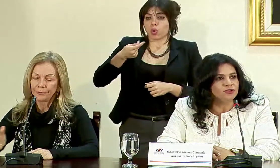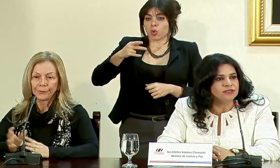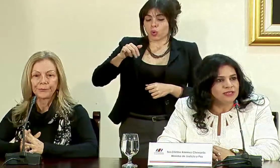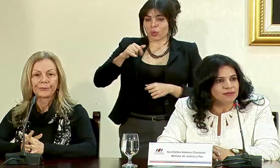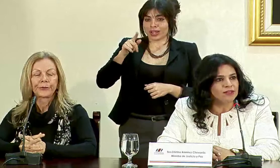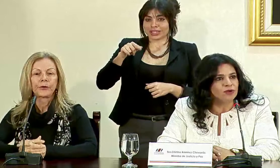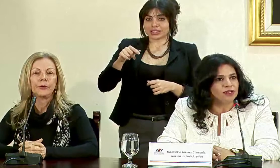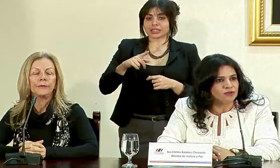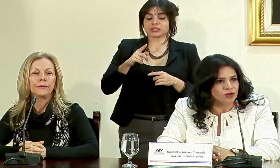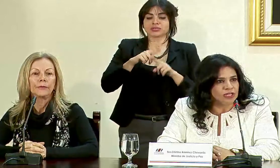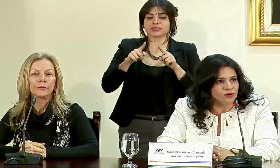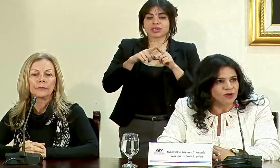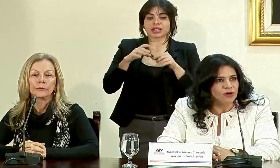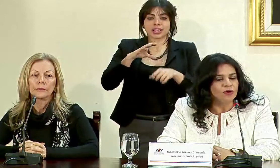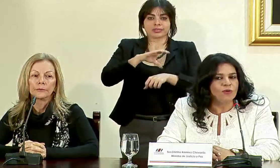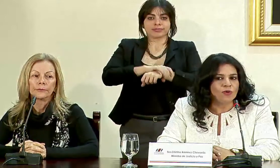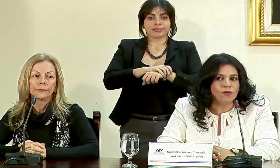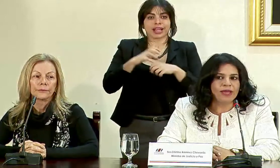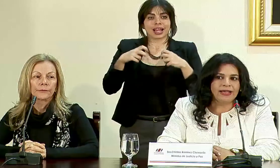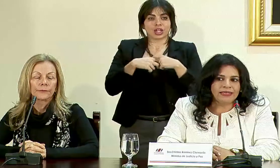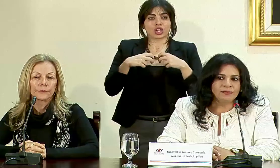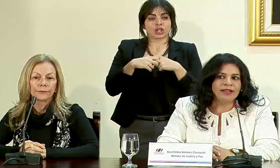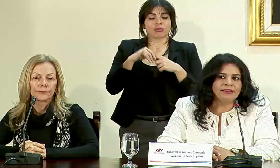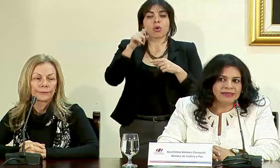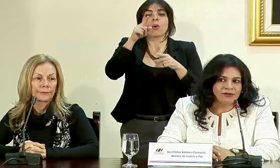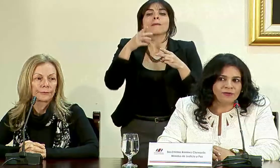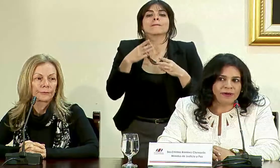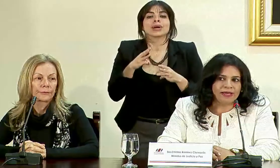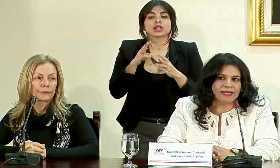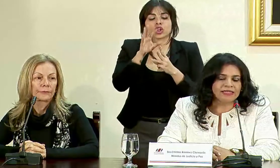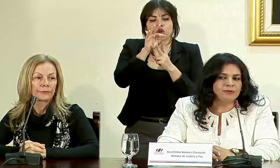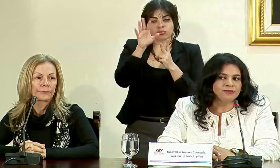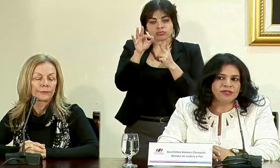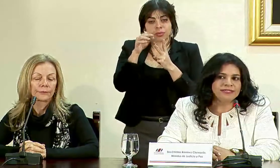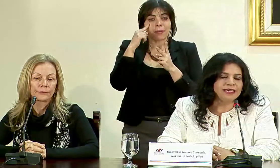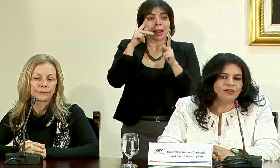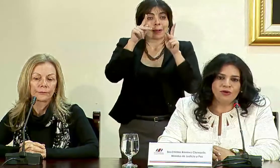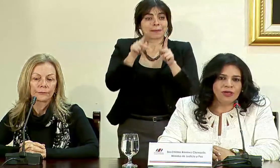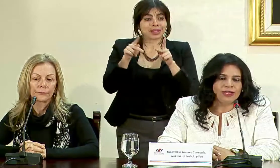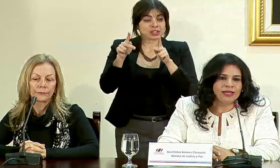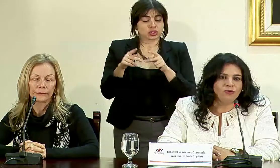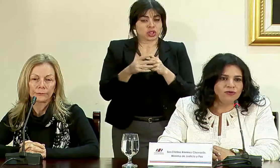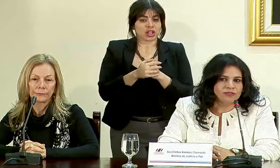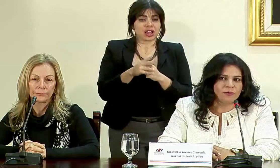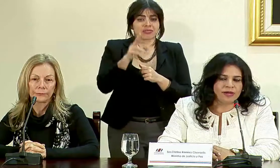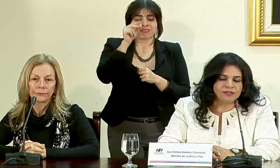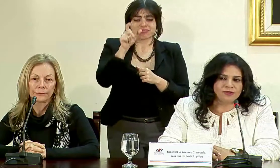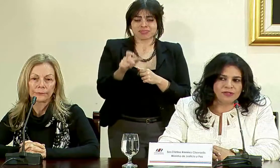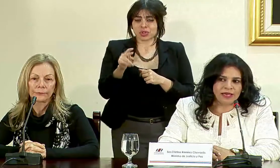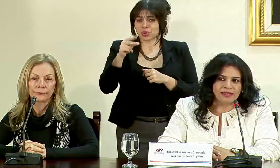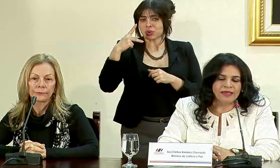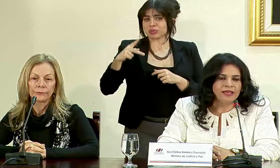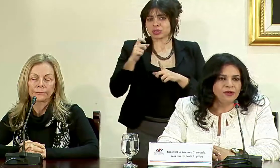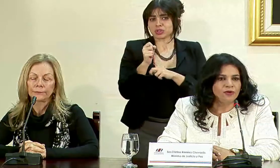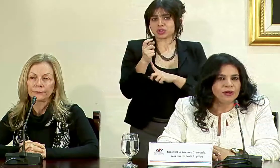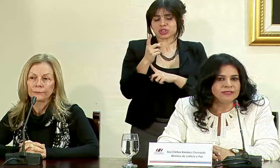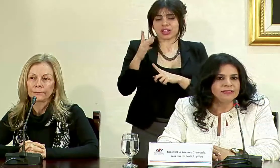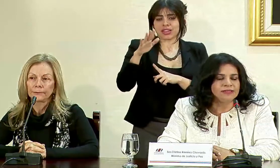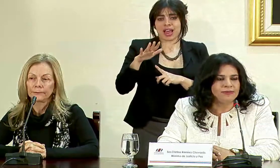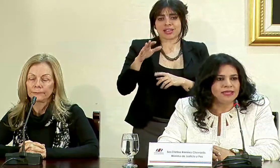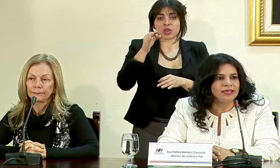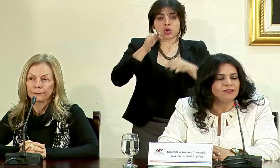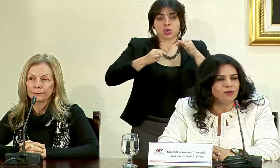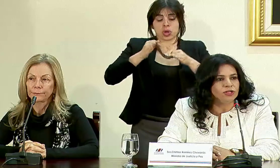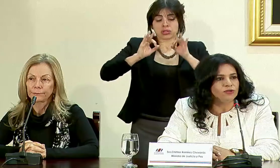dispositivos de seguimiento electrónico como un mecanismo alterno para que las personas que no generan un riesgo para la sociedad y los